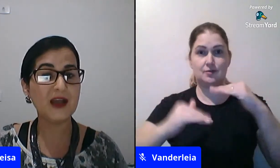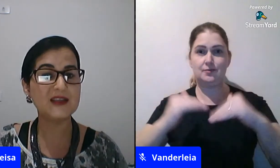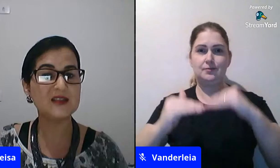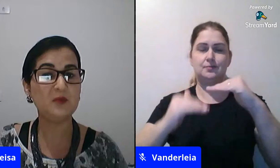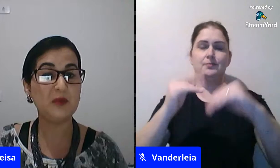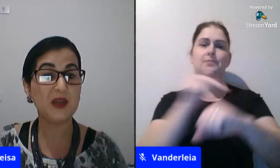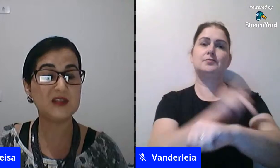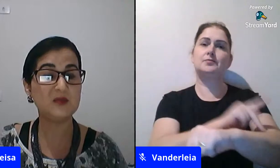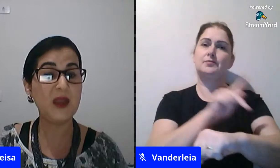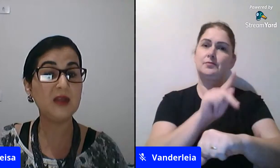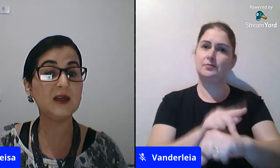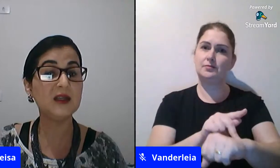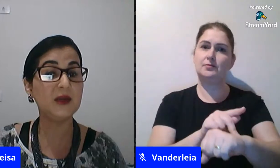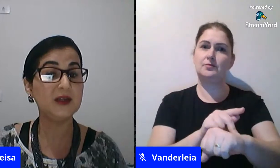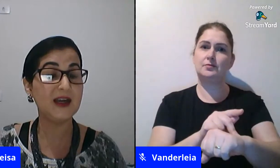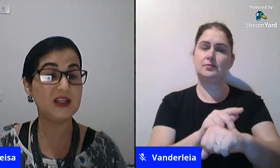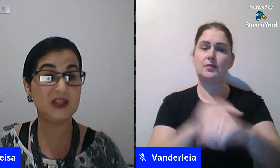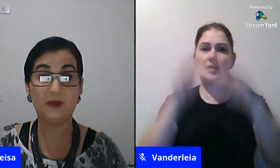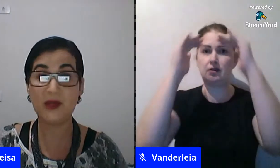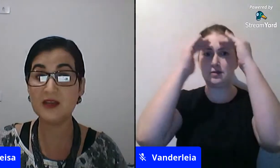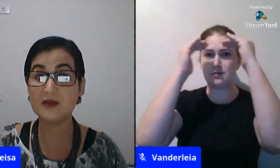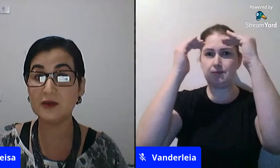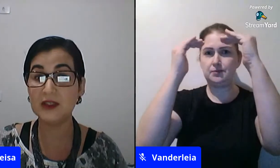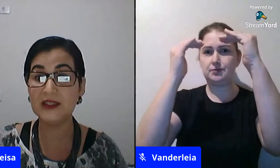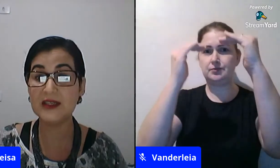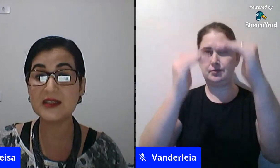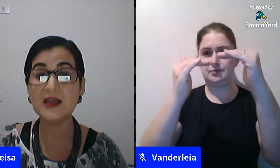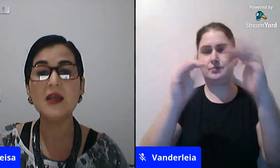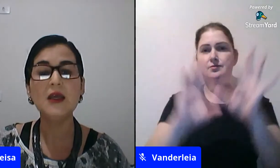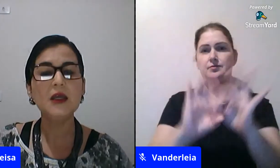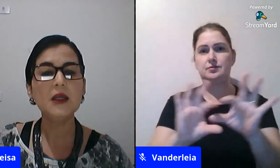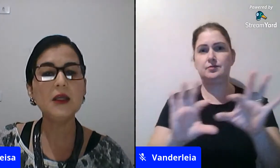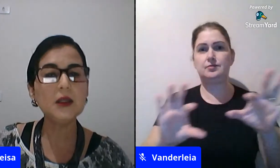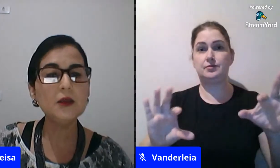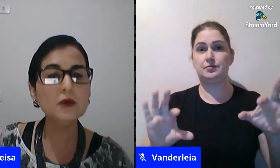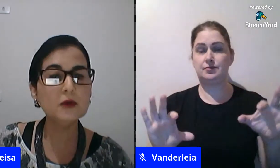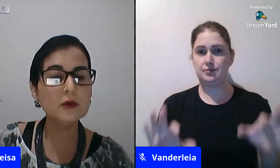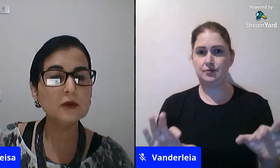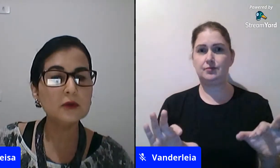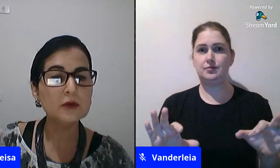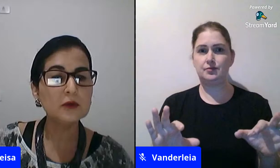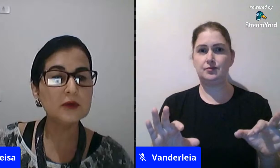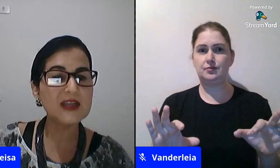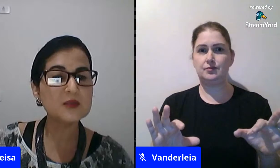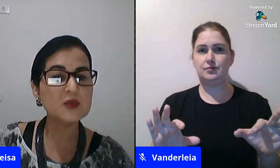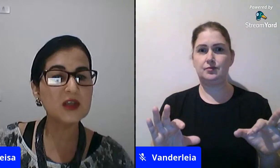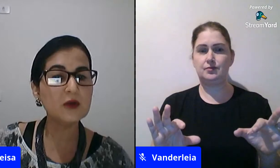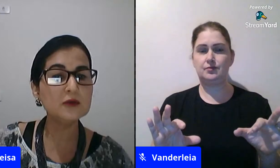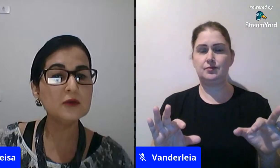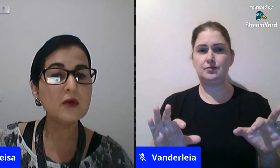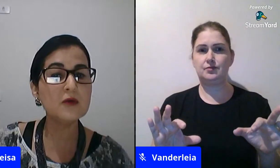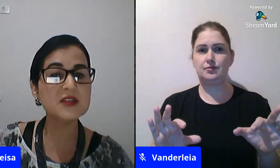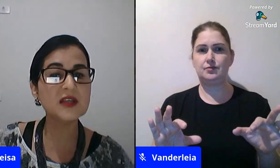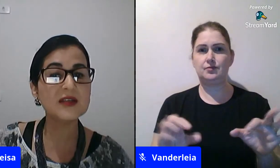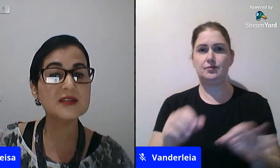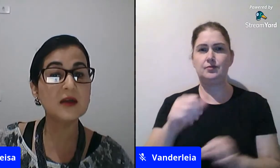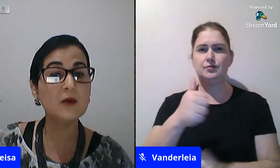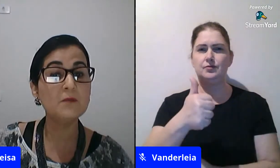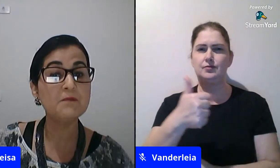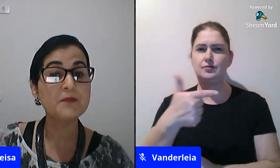4 fala respeito a liberdade a preço a tolerância e no no décimo segundo